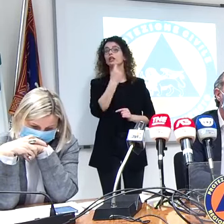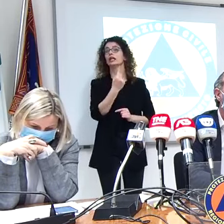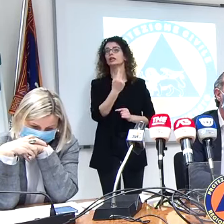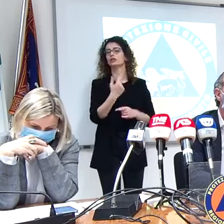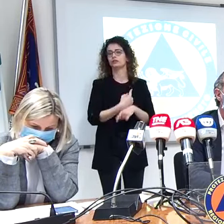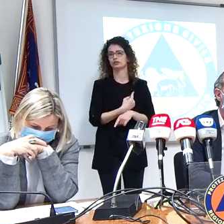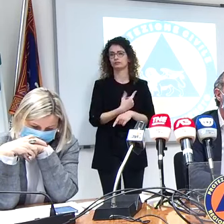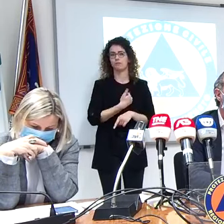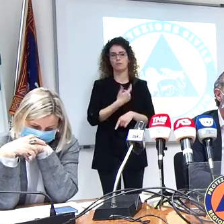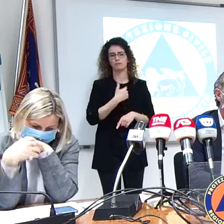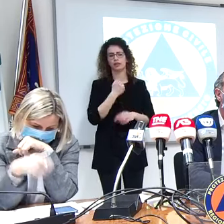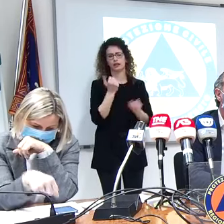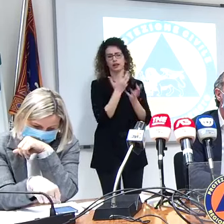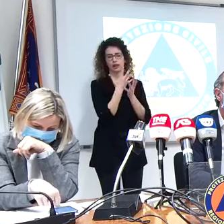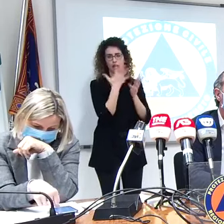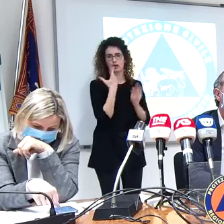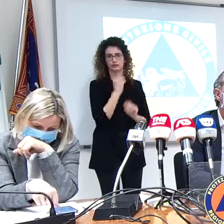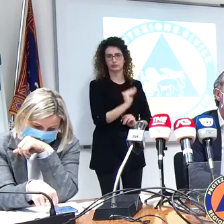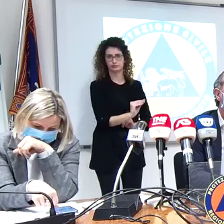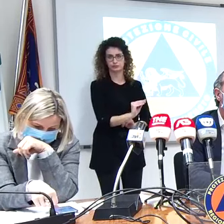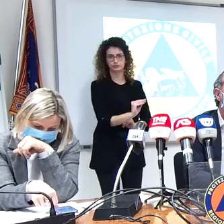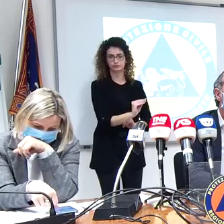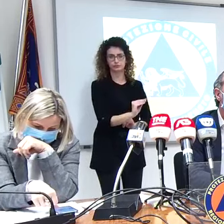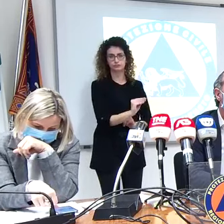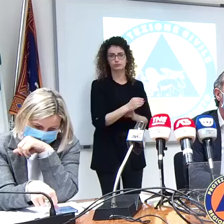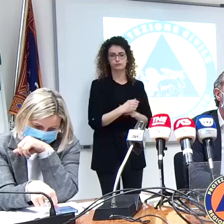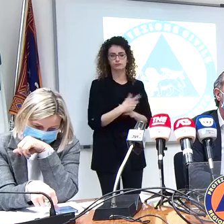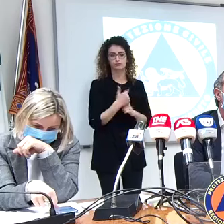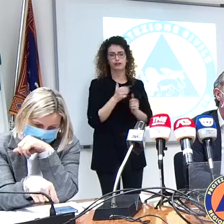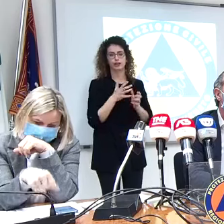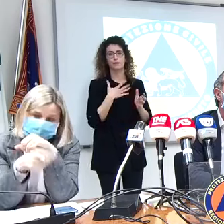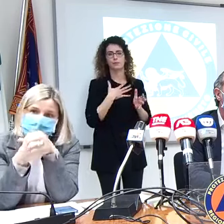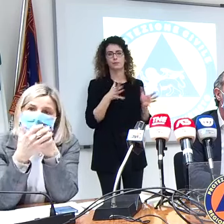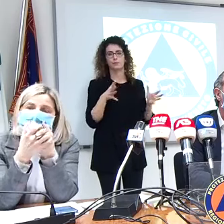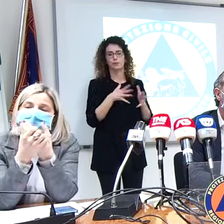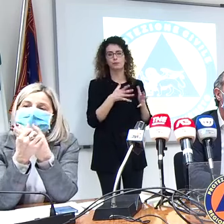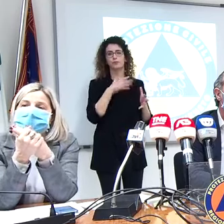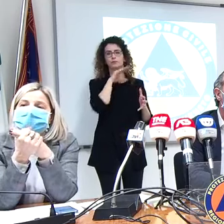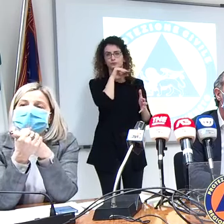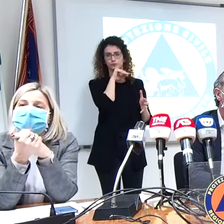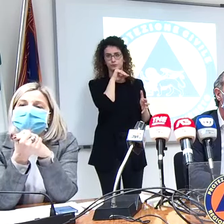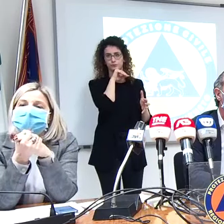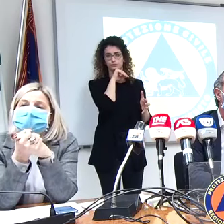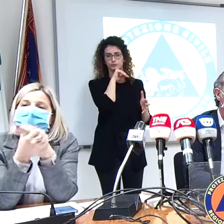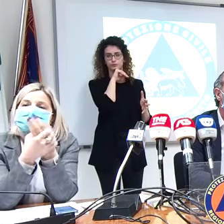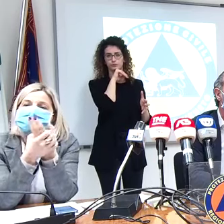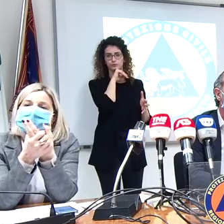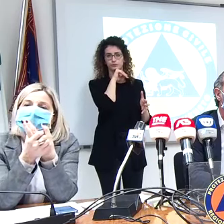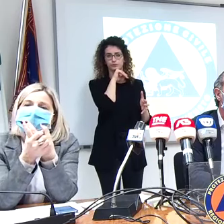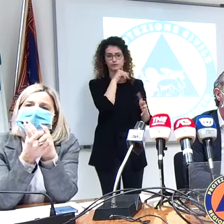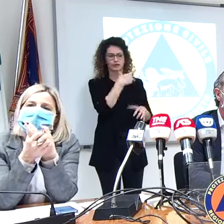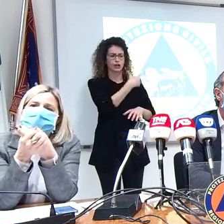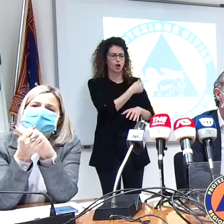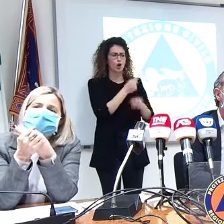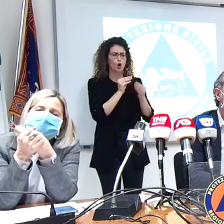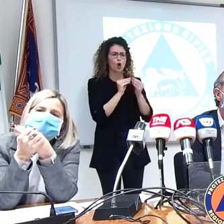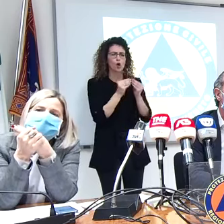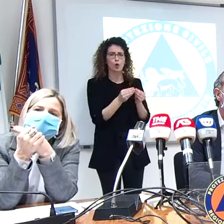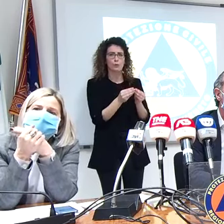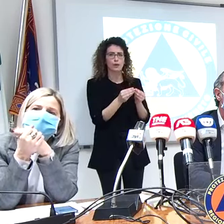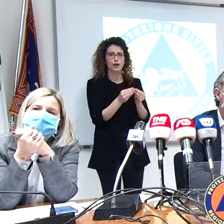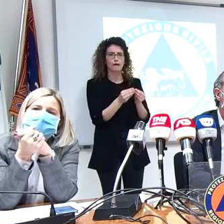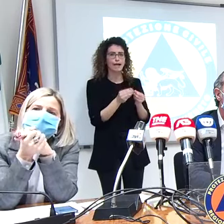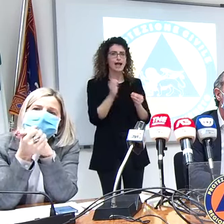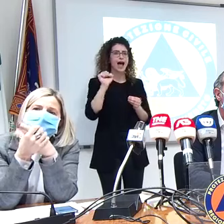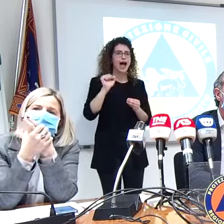per chiarezza su quest'altra cosa che riguarda gli anziani. Sì. Come vengono vaccinati, Astra